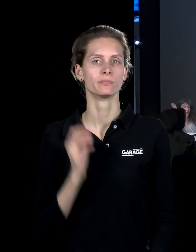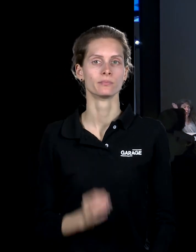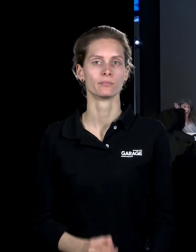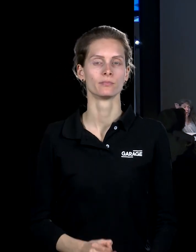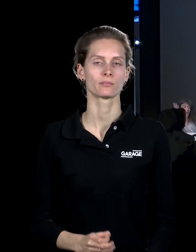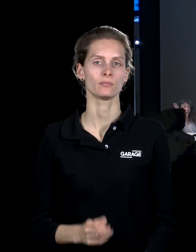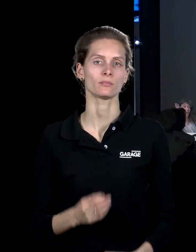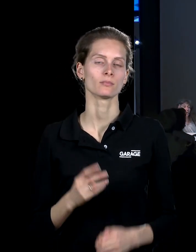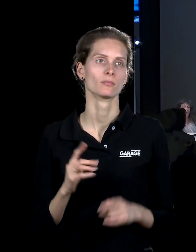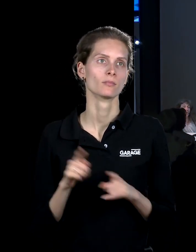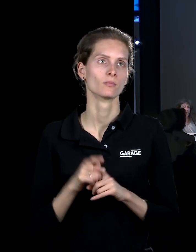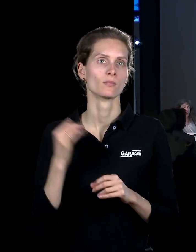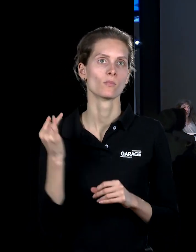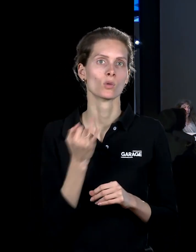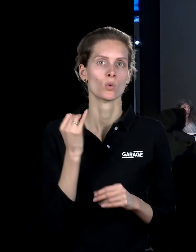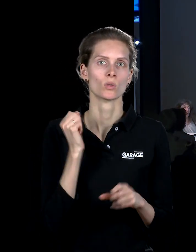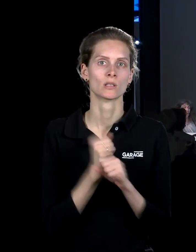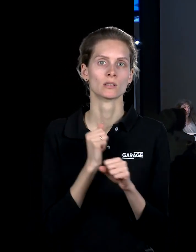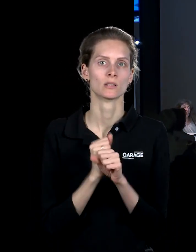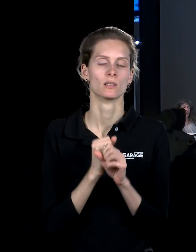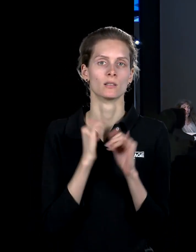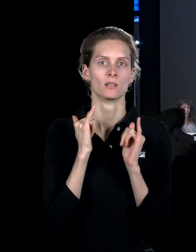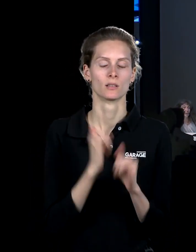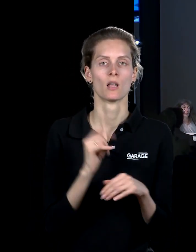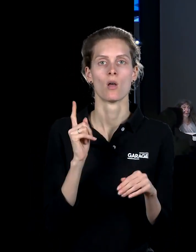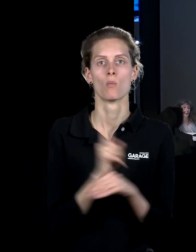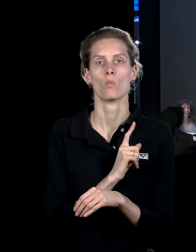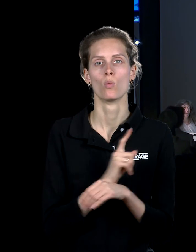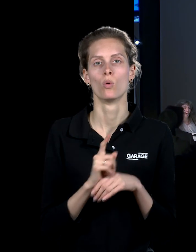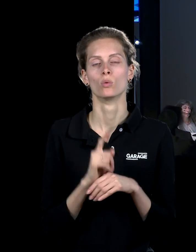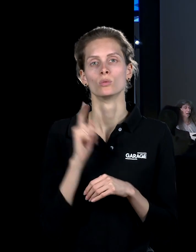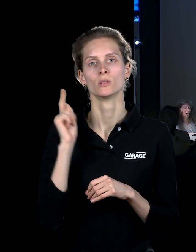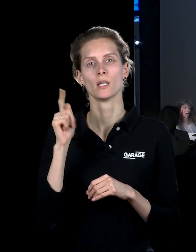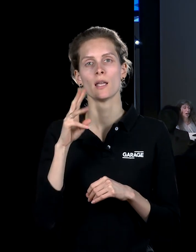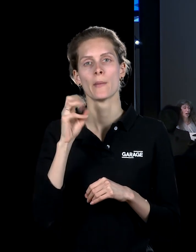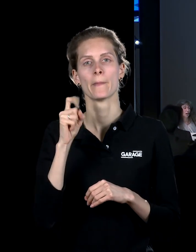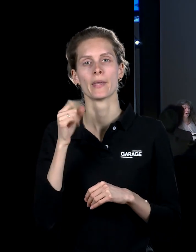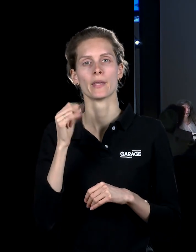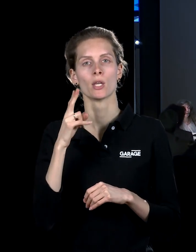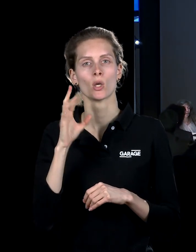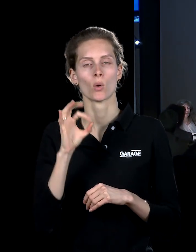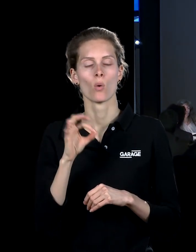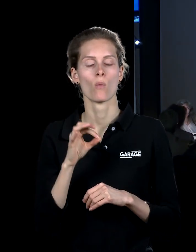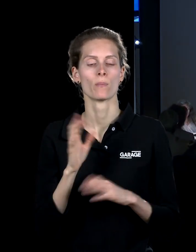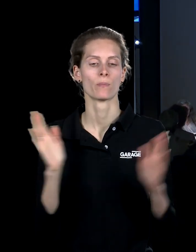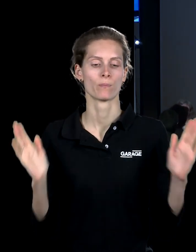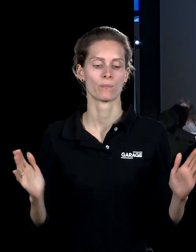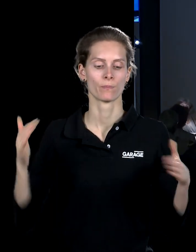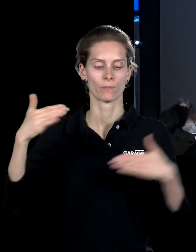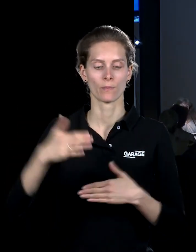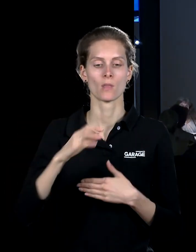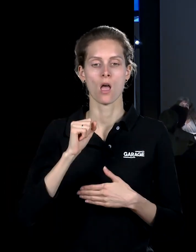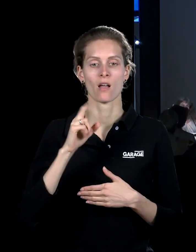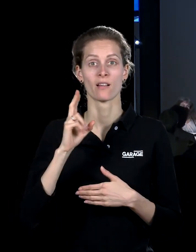такой же историк, сделанной для музея Руфина Томая в Мехико, аквариум, котором